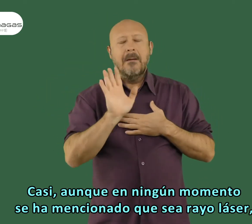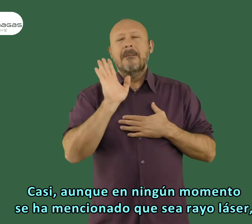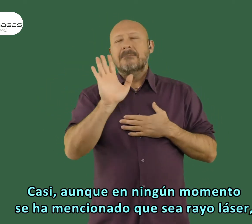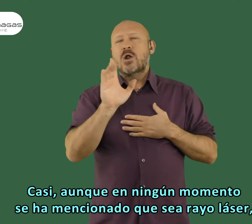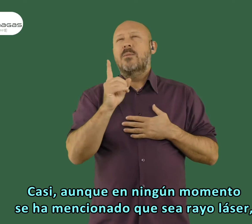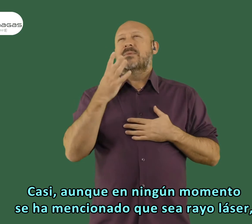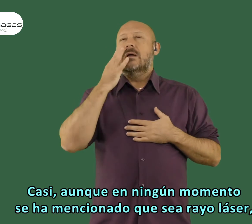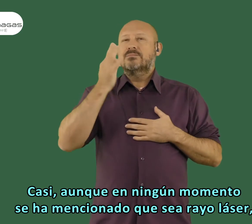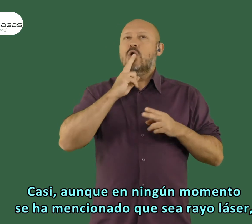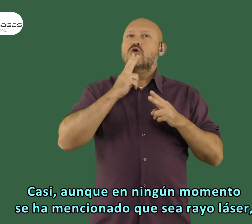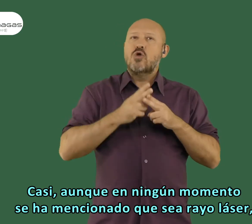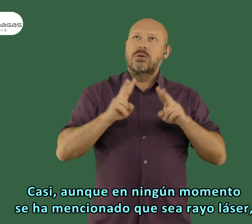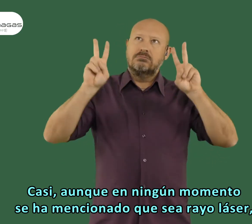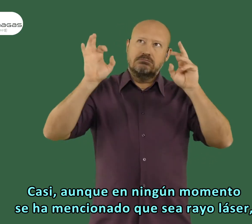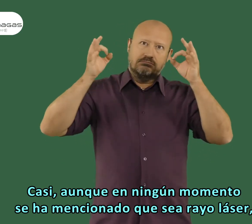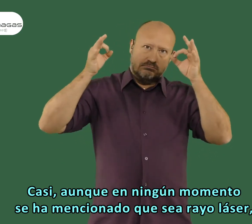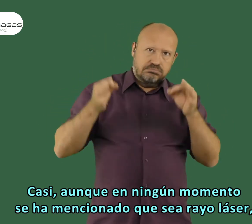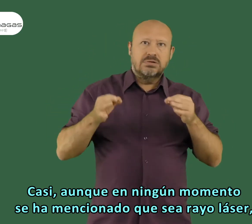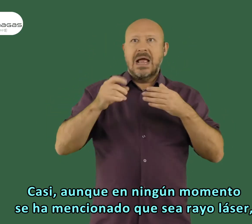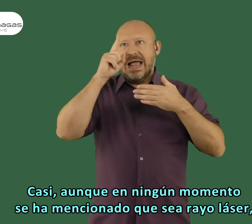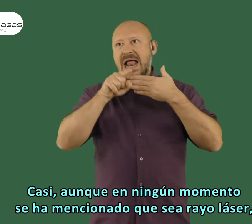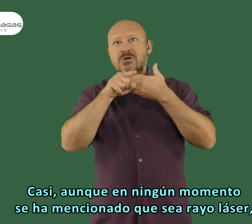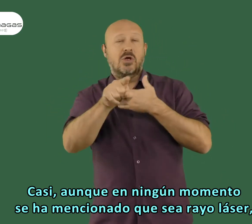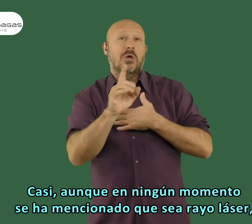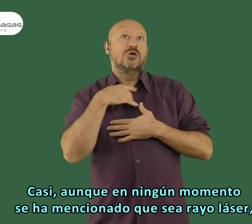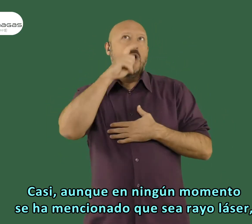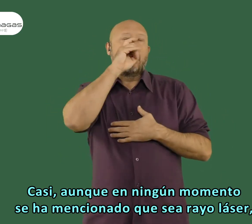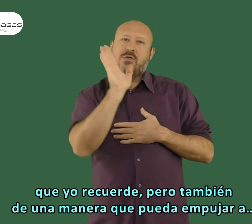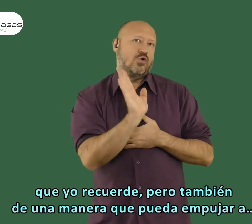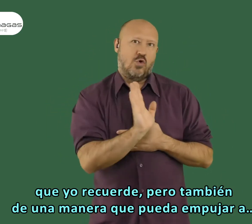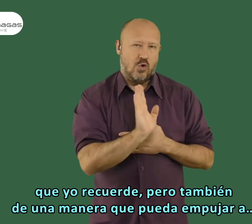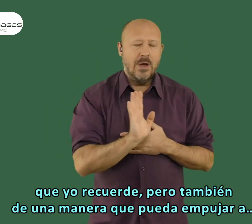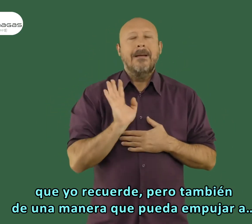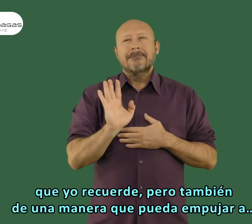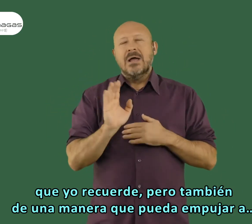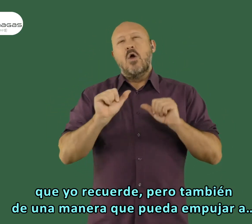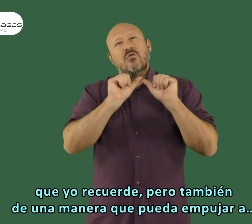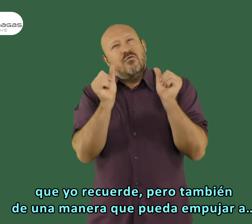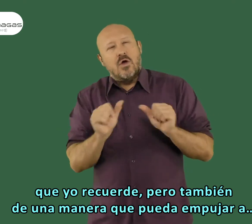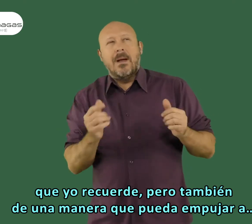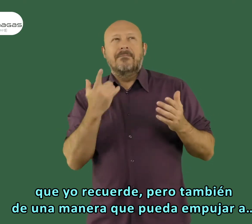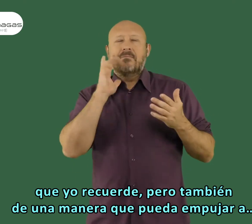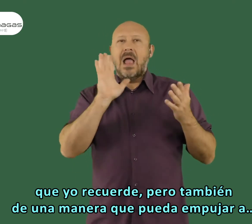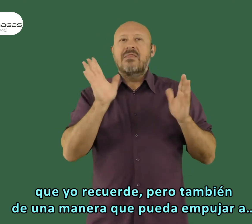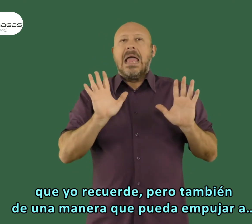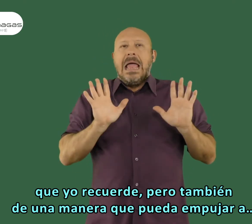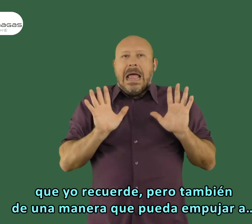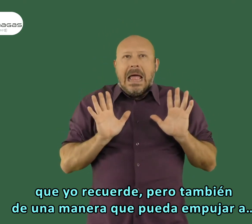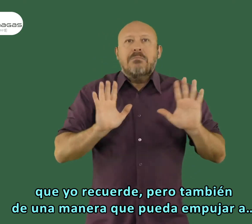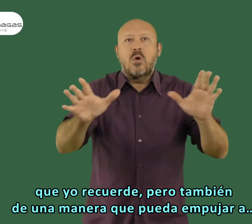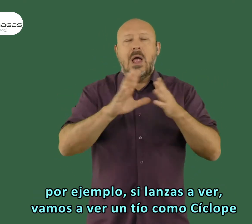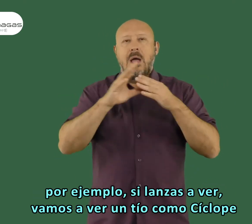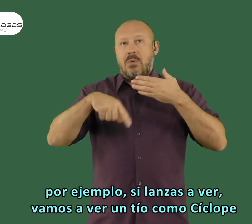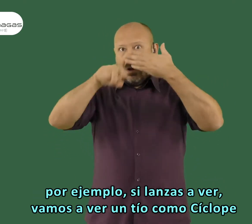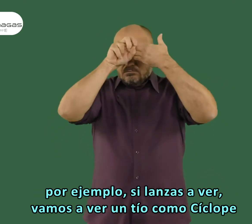casi, aunque en ningún momento se ha mencionado que sean rayos láser, que yo recuerde, pero también de una manera que